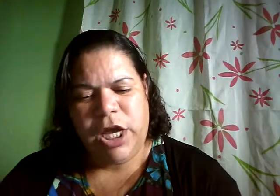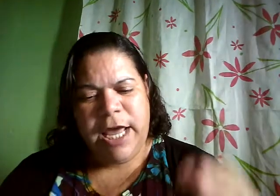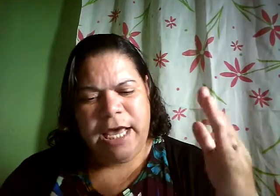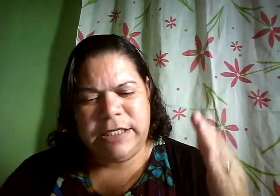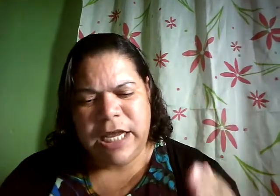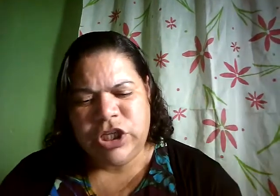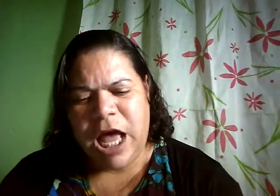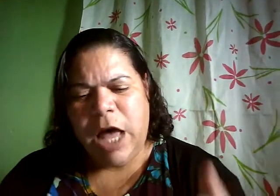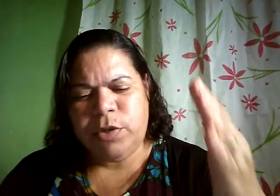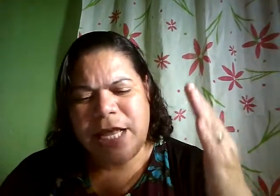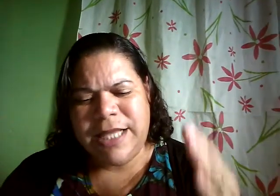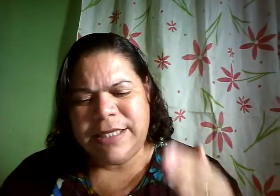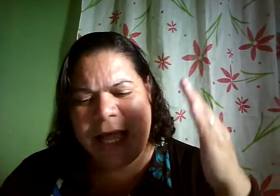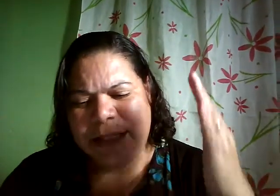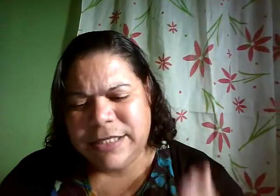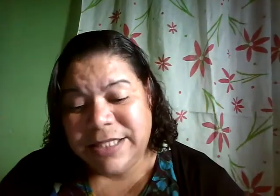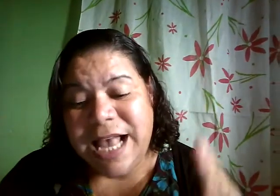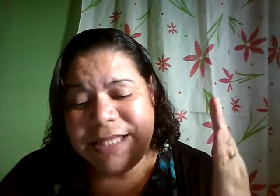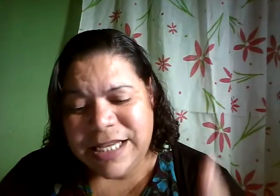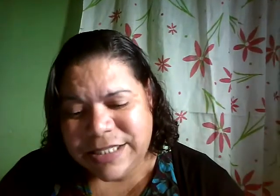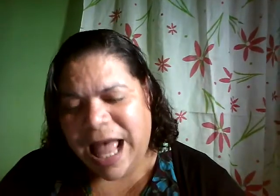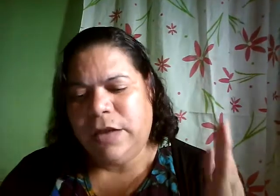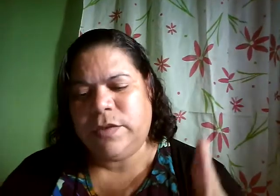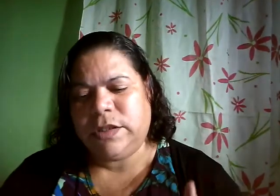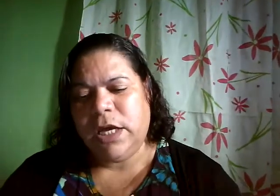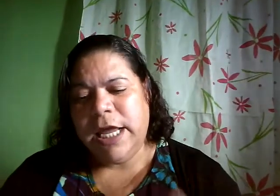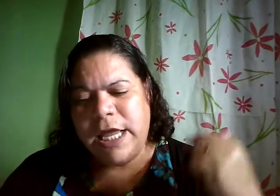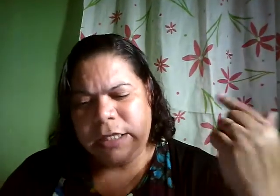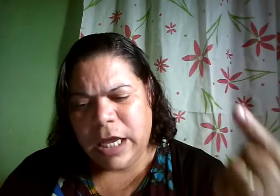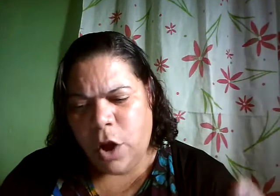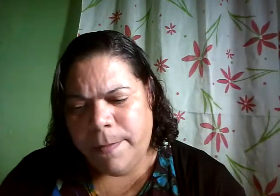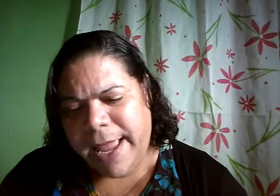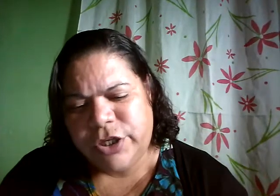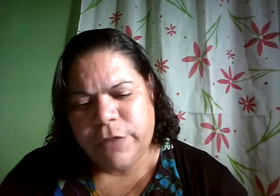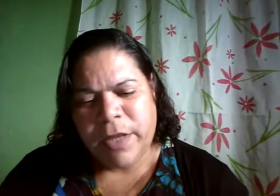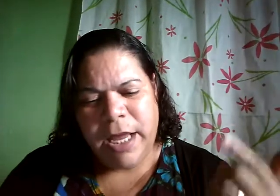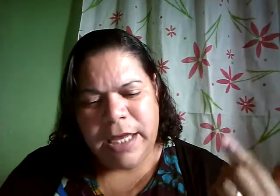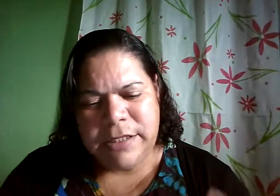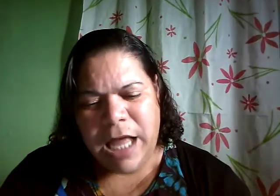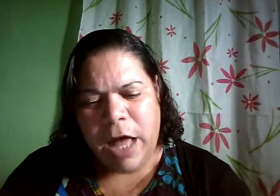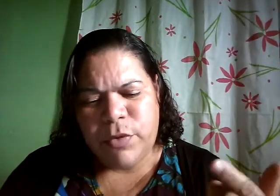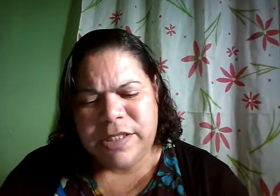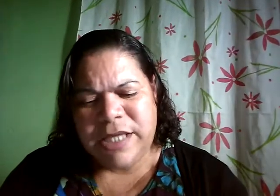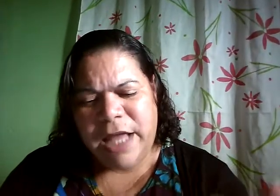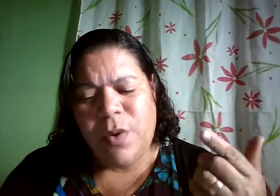estejamos a desgastar-nos interiormente, estamos sendo